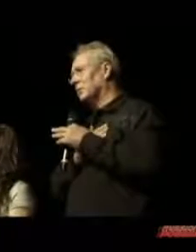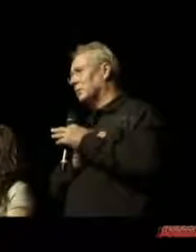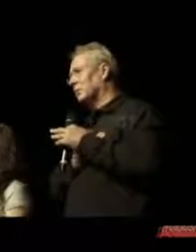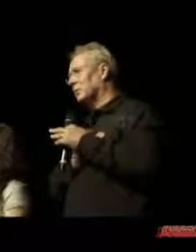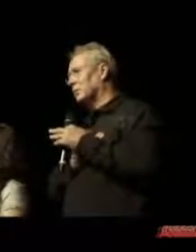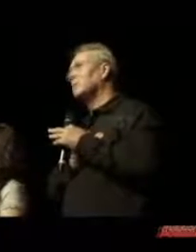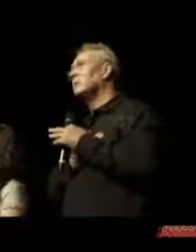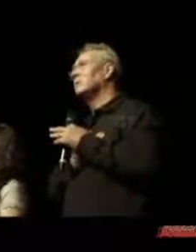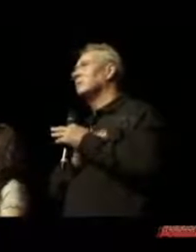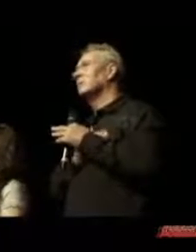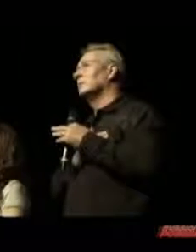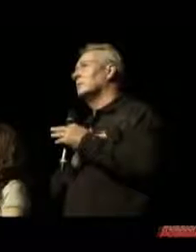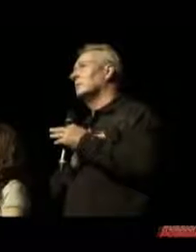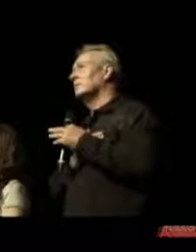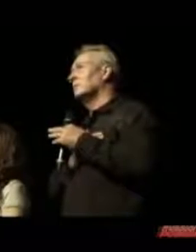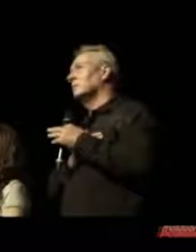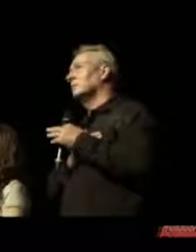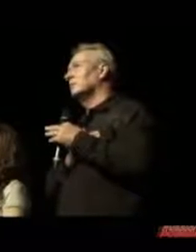Ich glaube ja gar nicht.